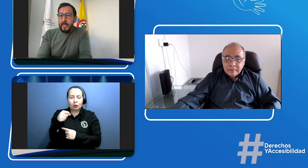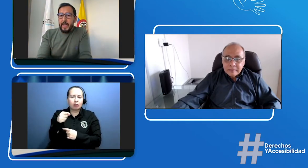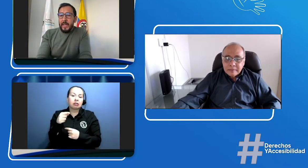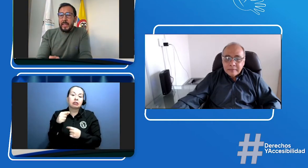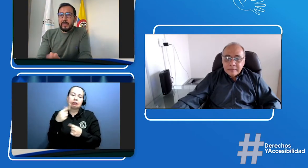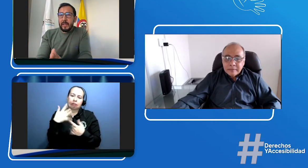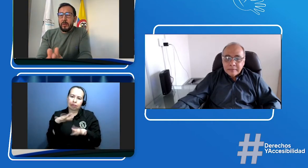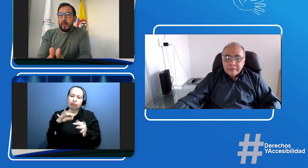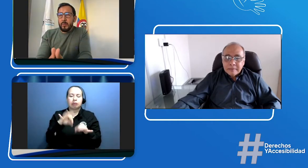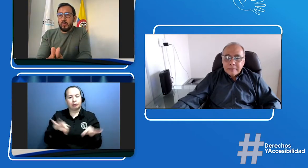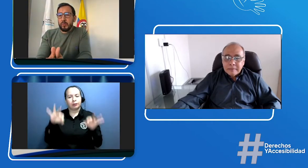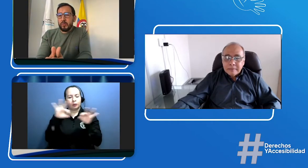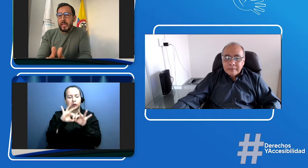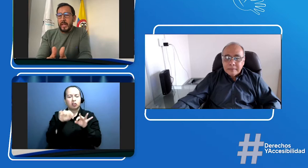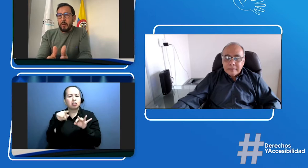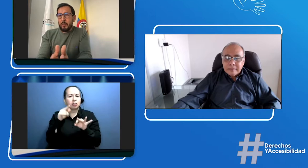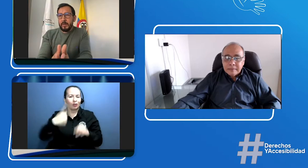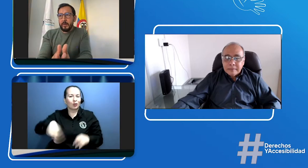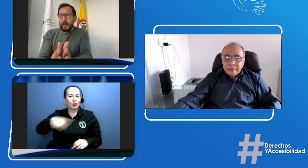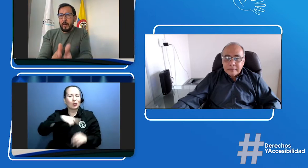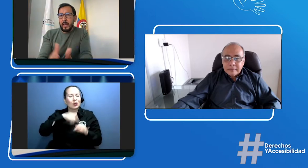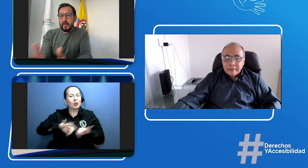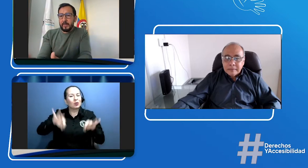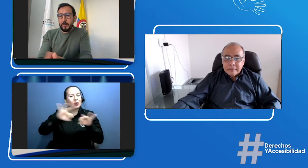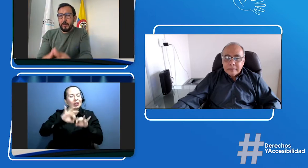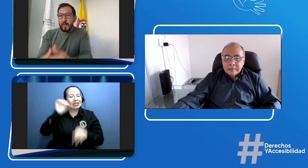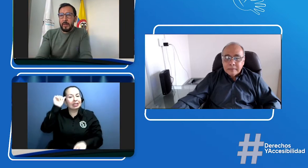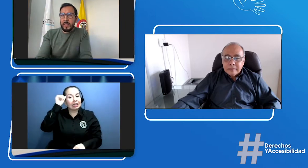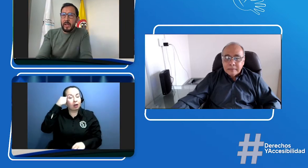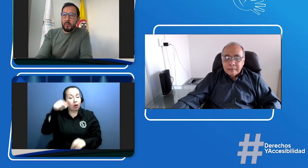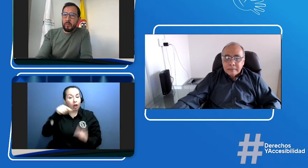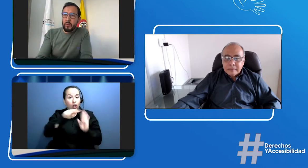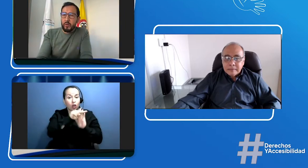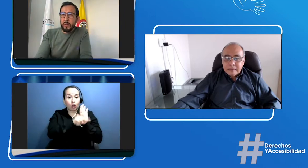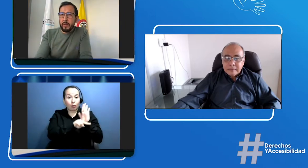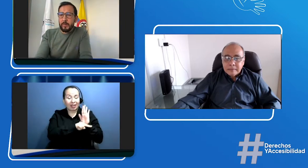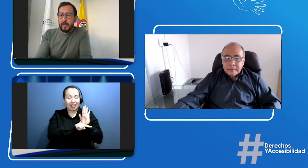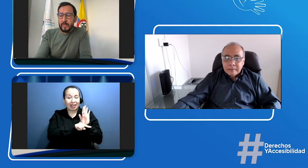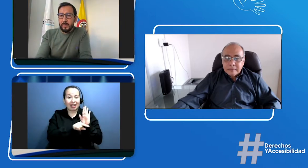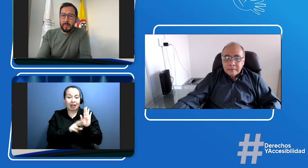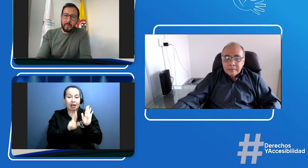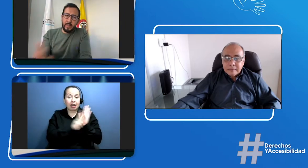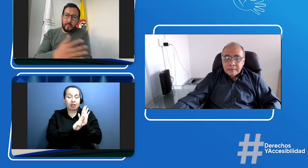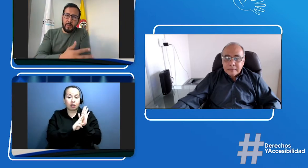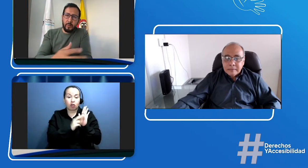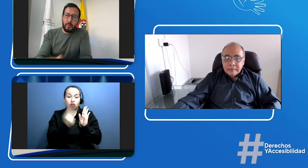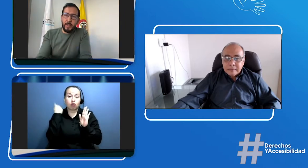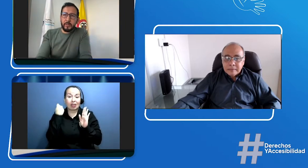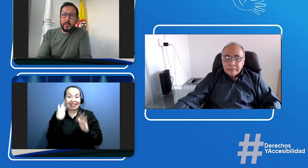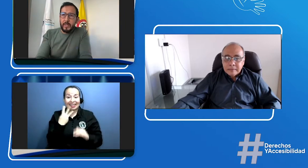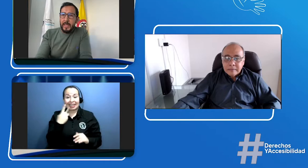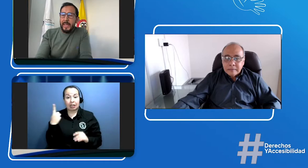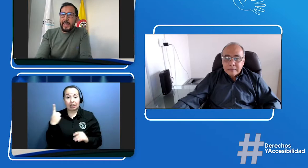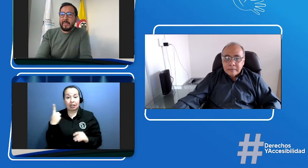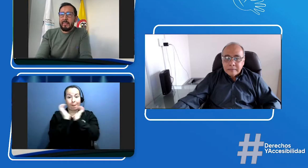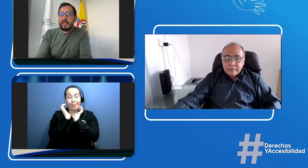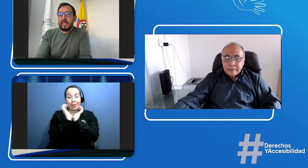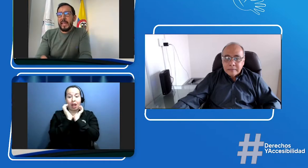Y es que recordemos nosotros que la normatividad vigente, específicamente la resolución que fue expedida el 31 de mayo, establece que las